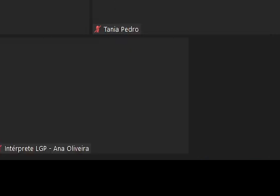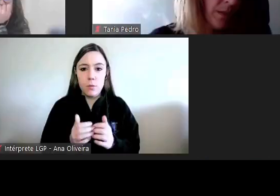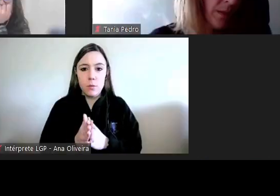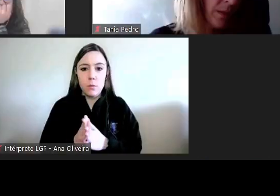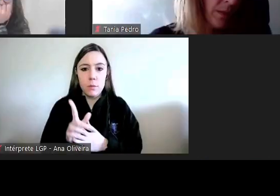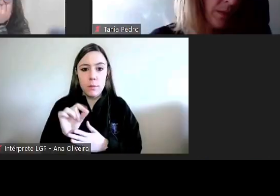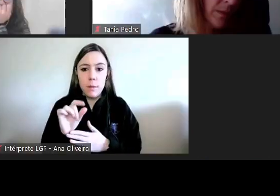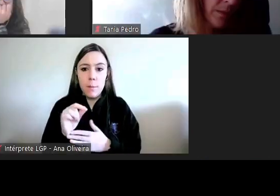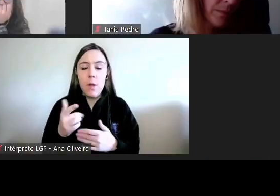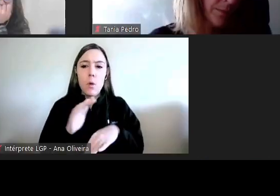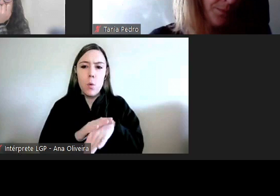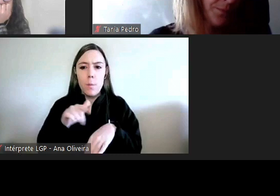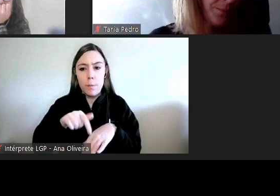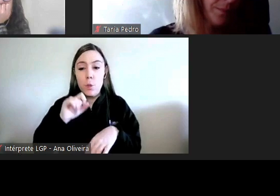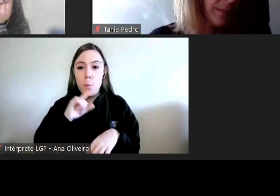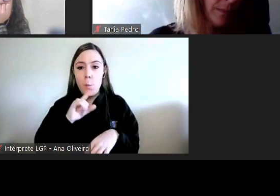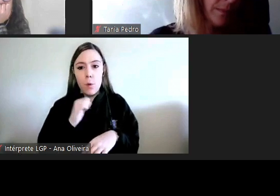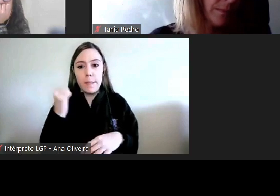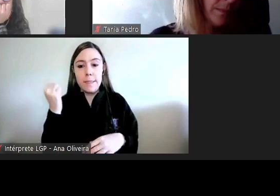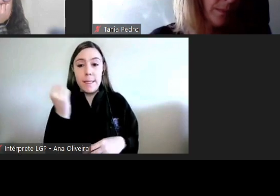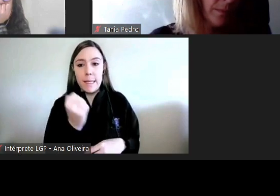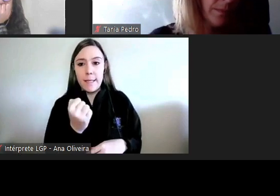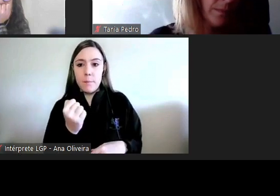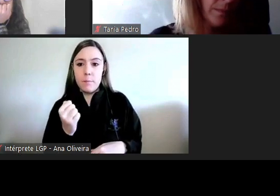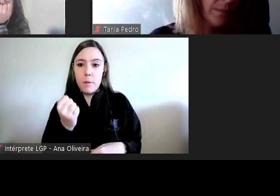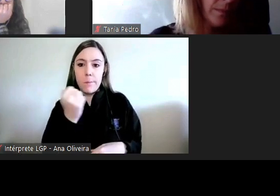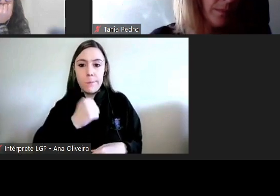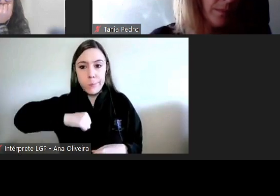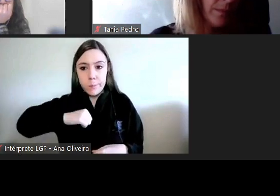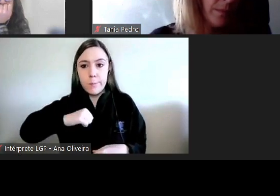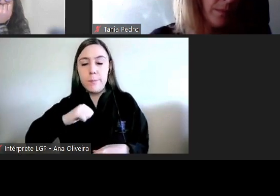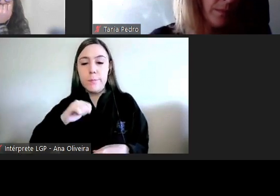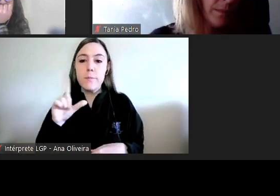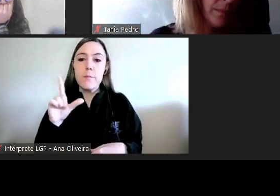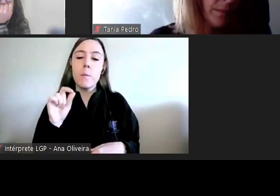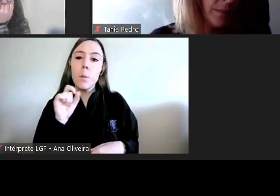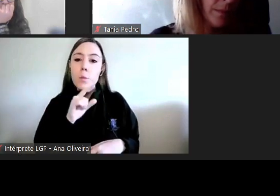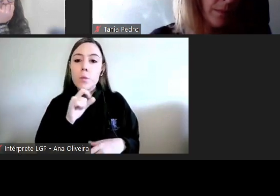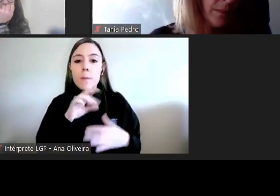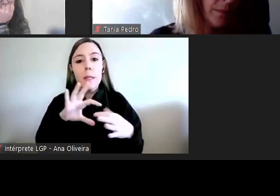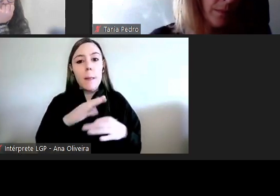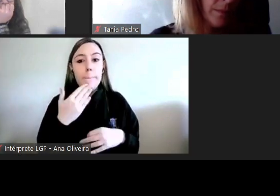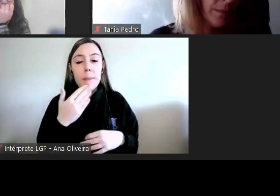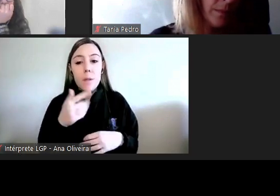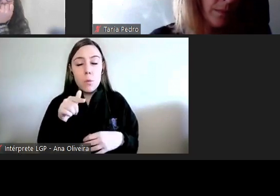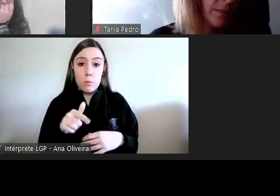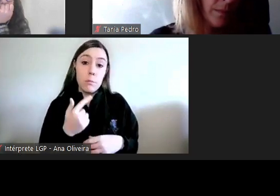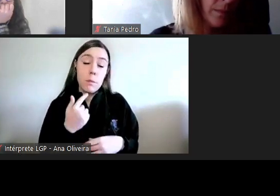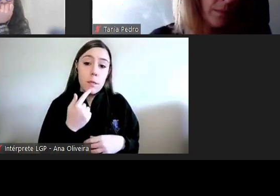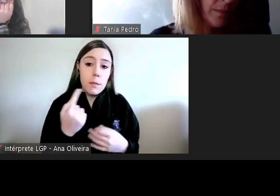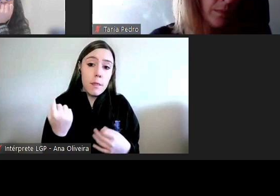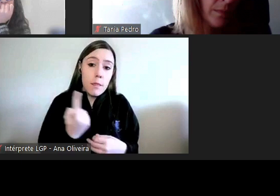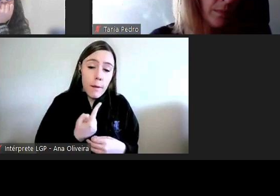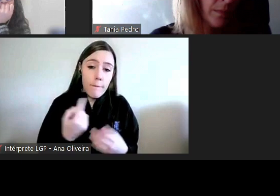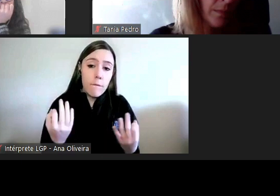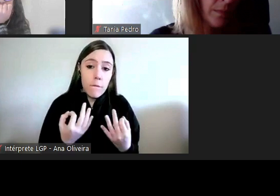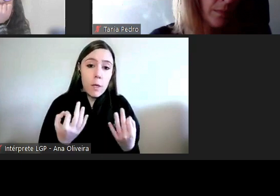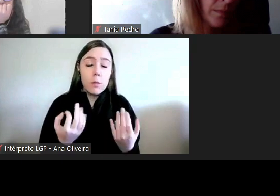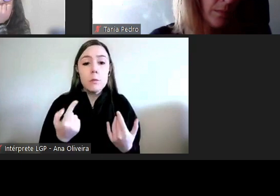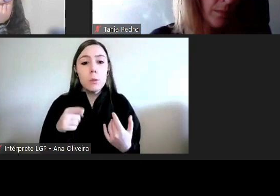de prática de crime de desobediência e sob possibilidade convocatória que devo dizer não são